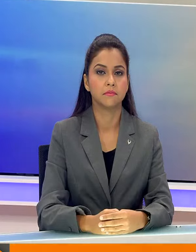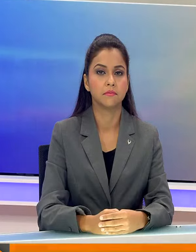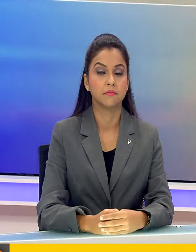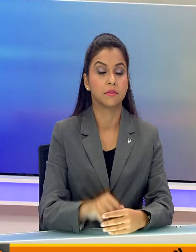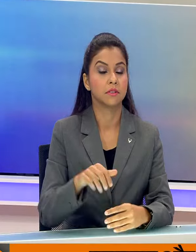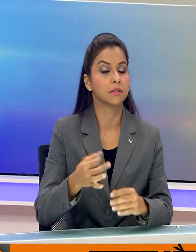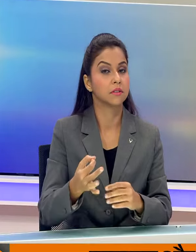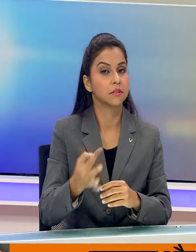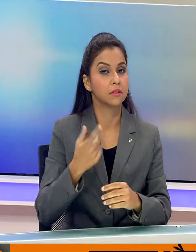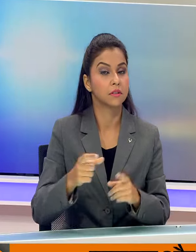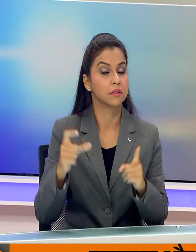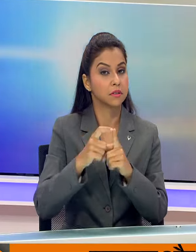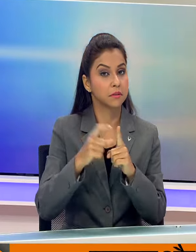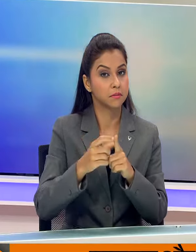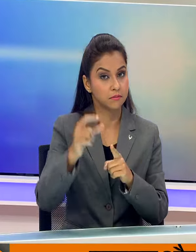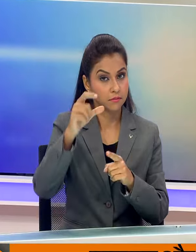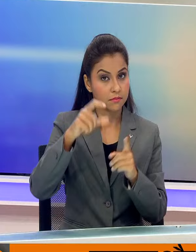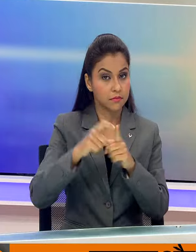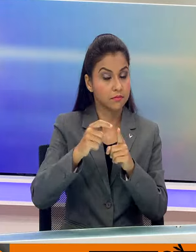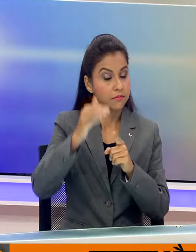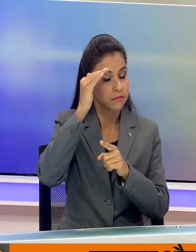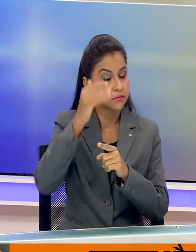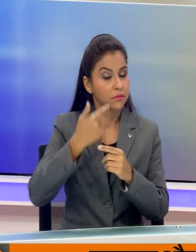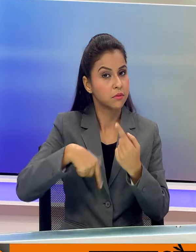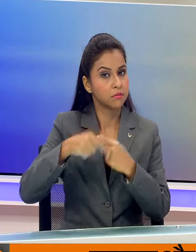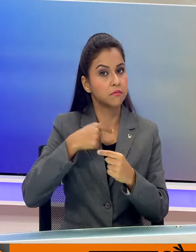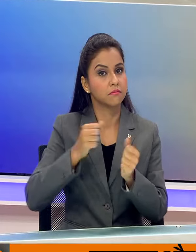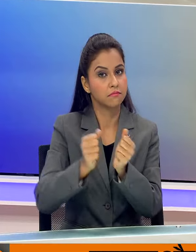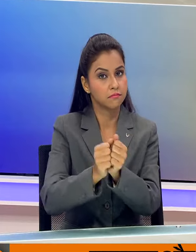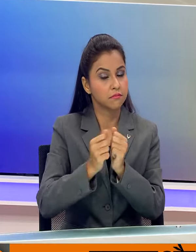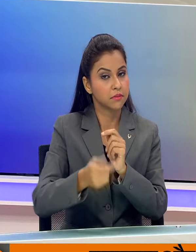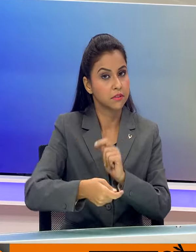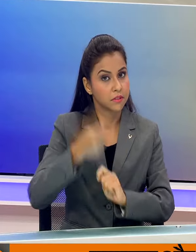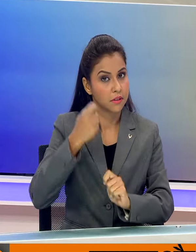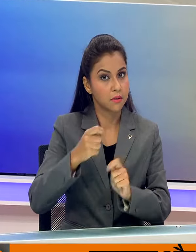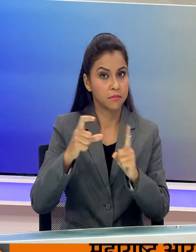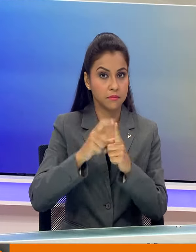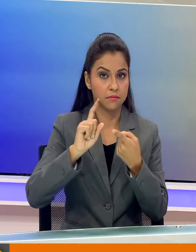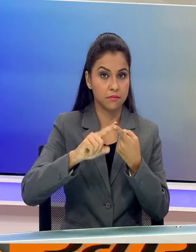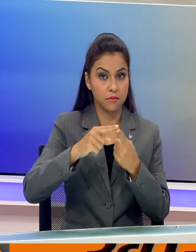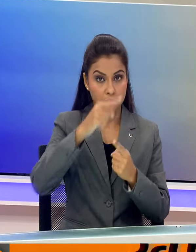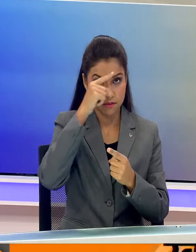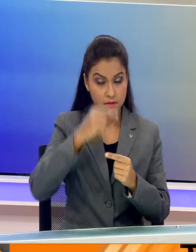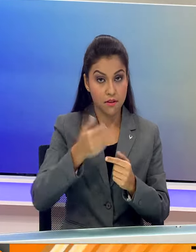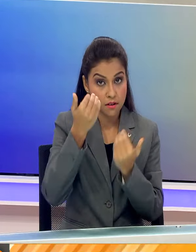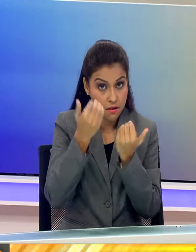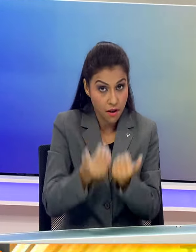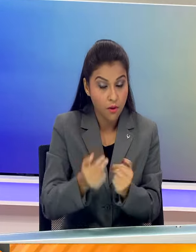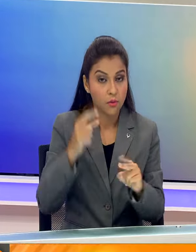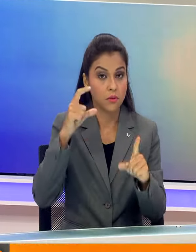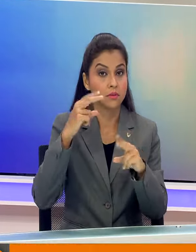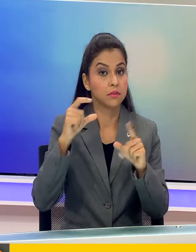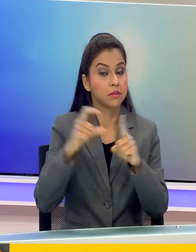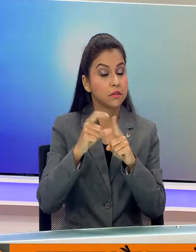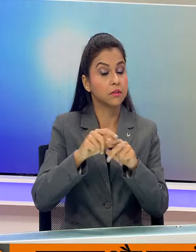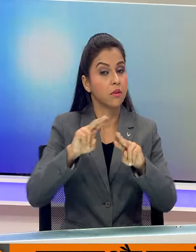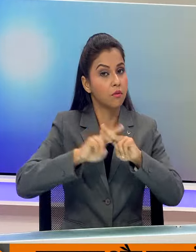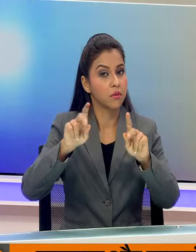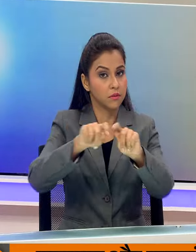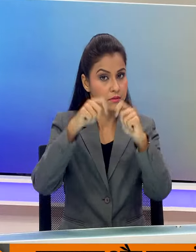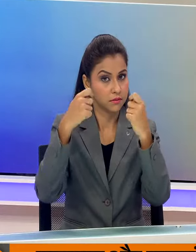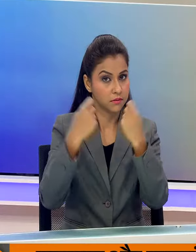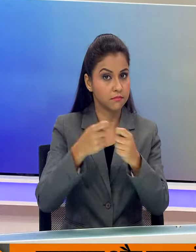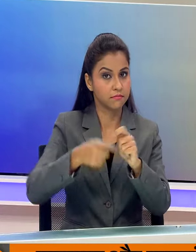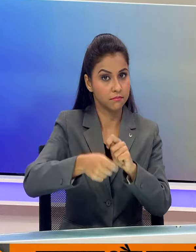इसी के साथ इस विशेश बुलिटिन में इतना ही मुझे और मेरी सेहुगी दिपाली के साथ फिलहाल के लिए डीजी न्यूस की टीम को दीजे